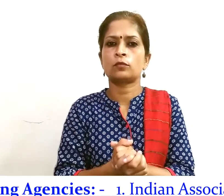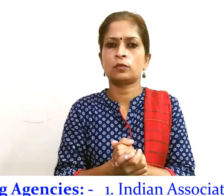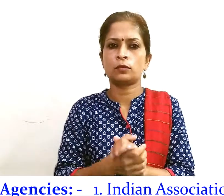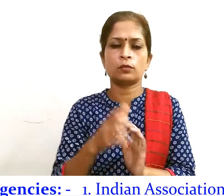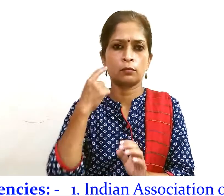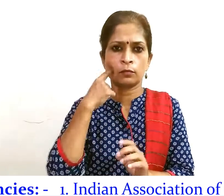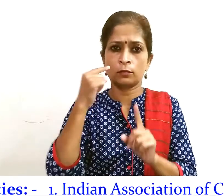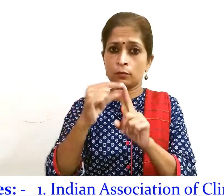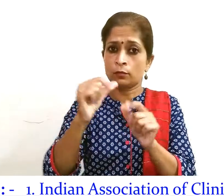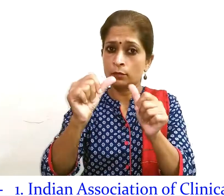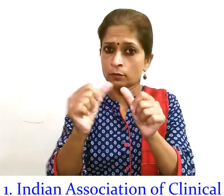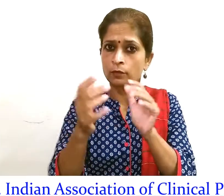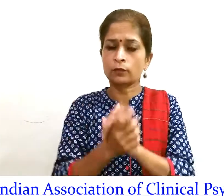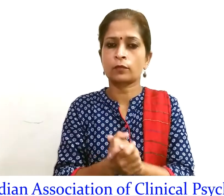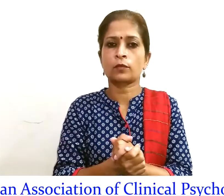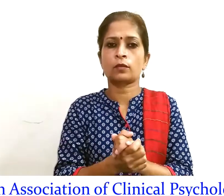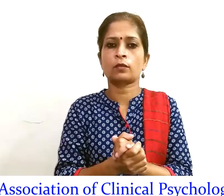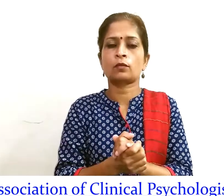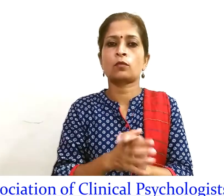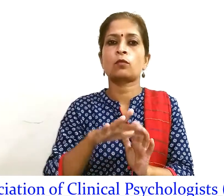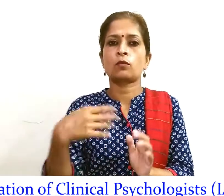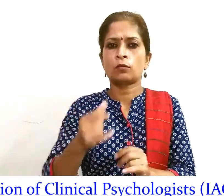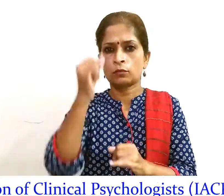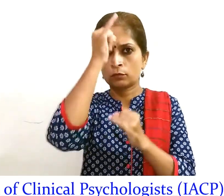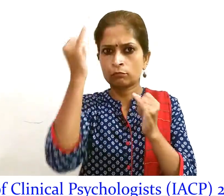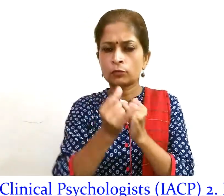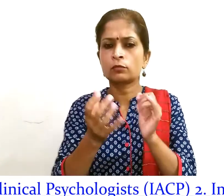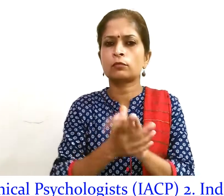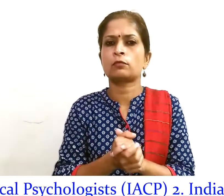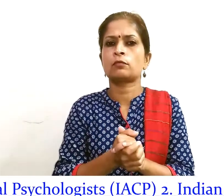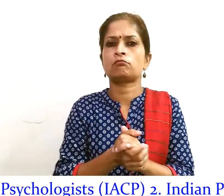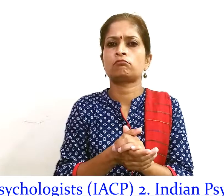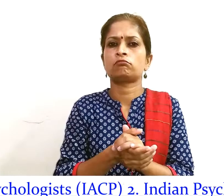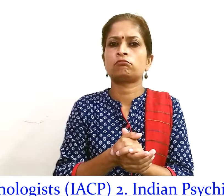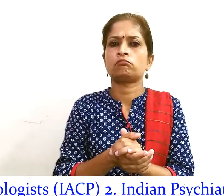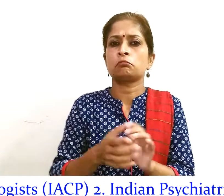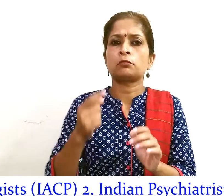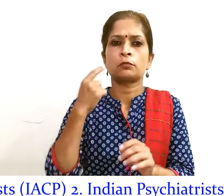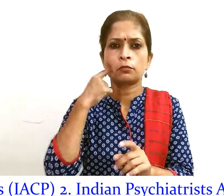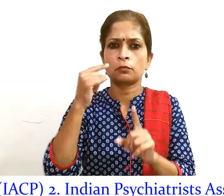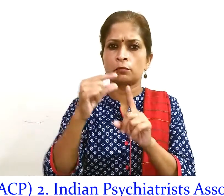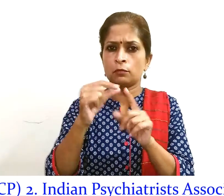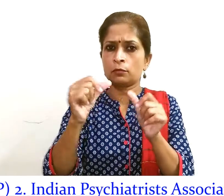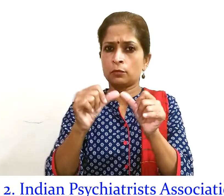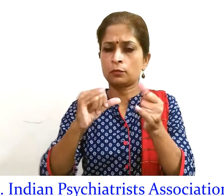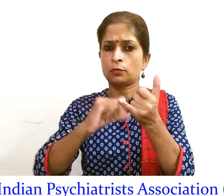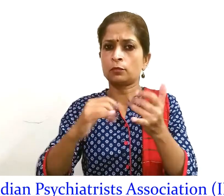IPA Indian Psychiatric Social Worker Association IPSWA